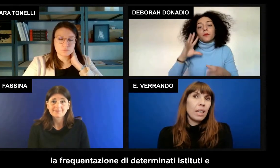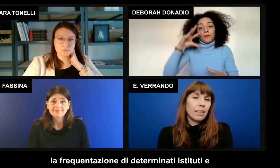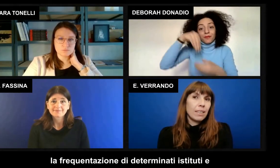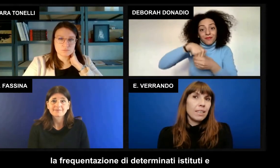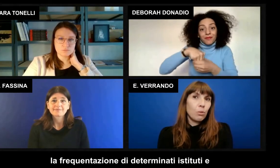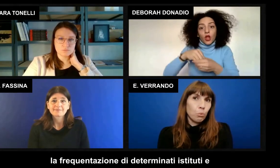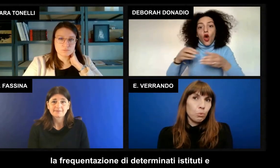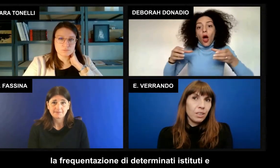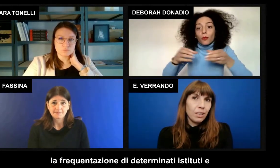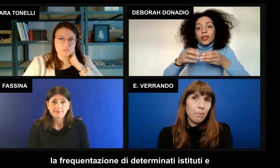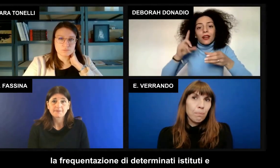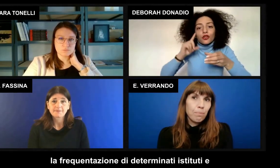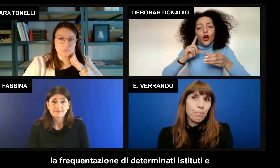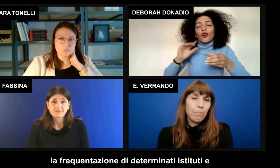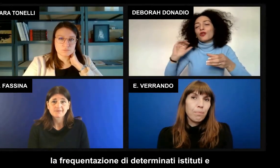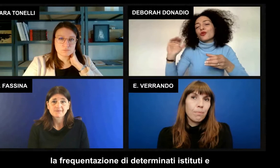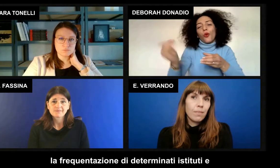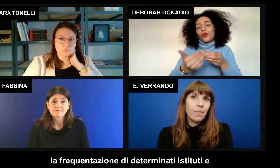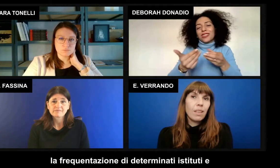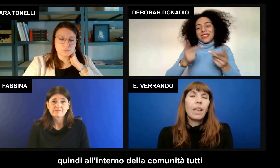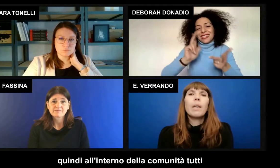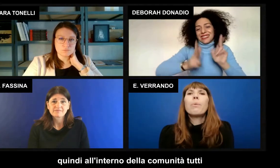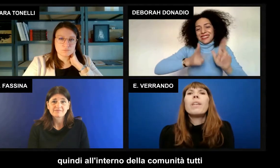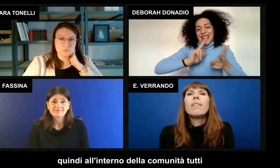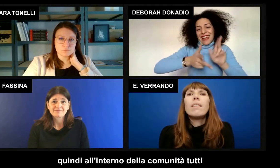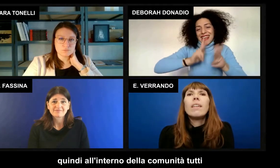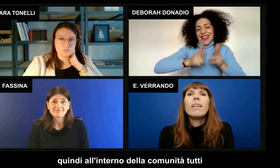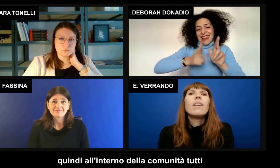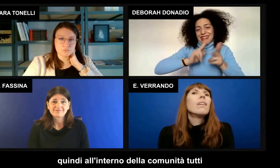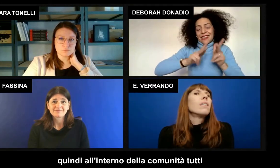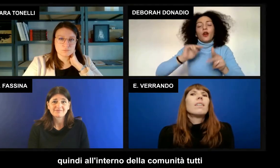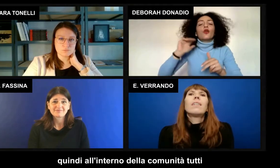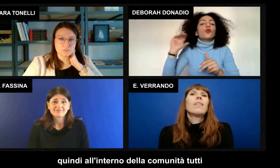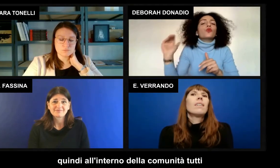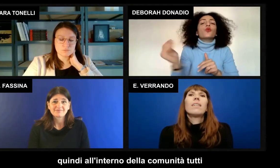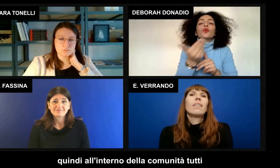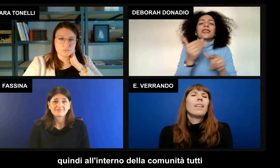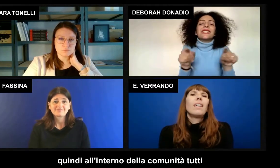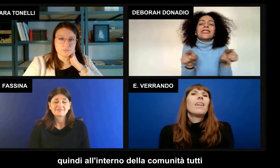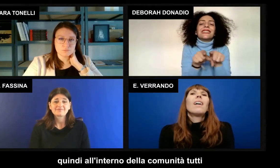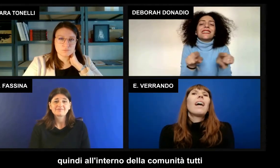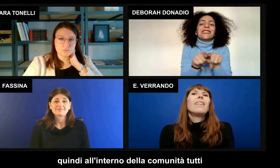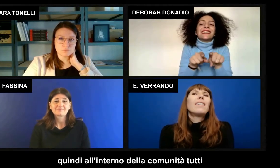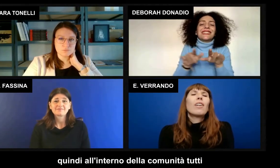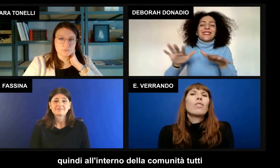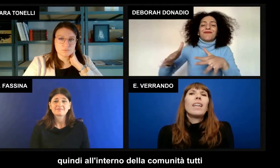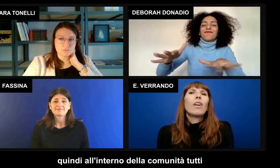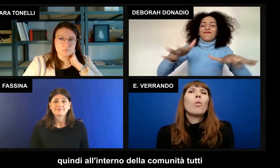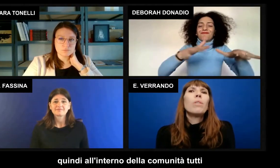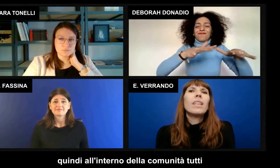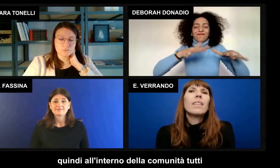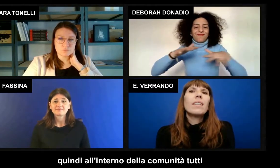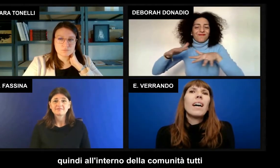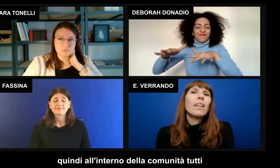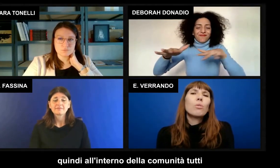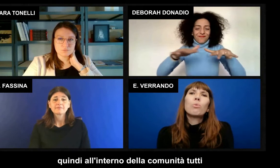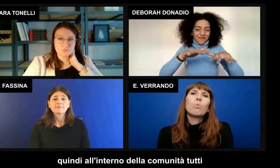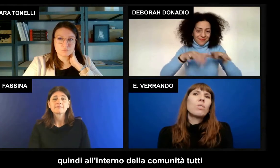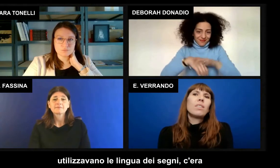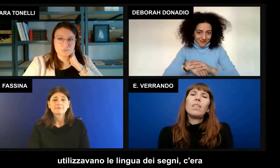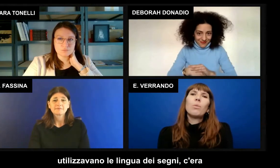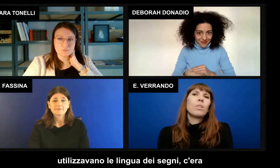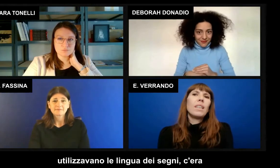determinati istituti. E quindi all'interno della comunità